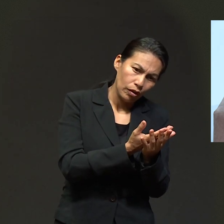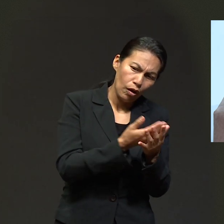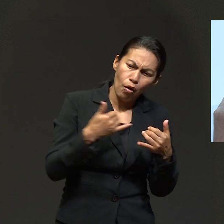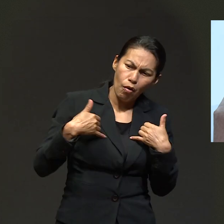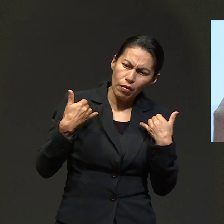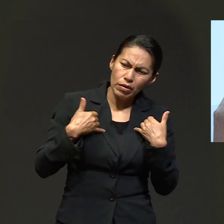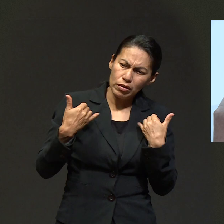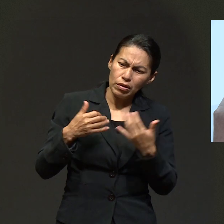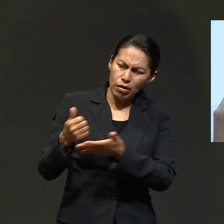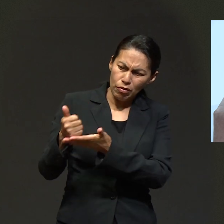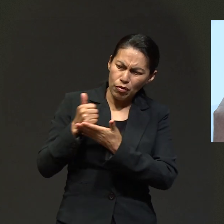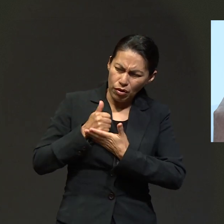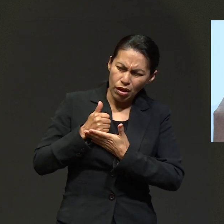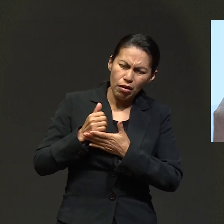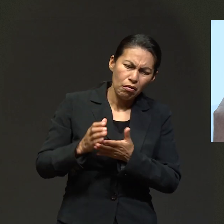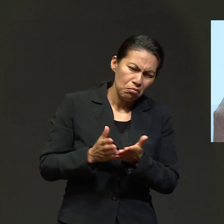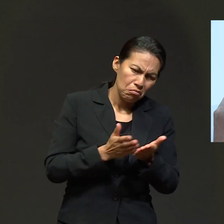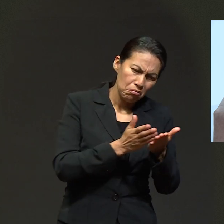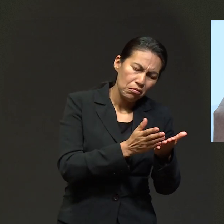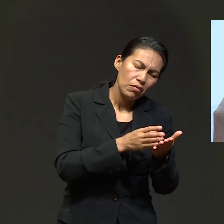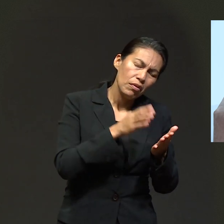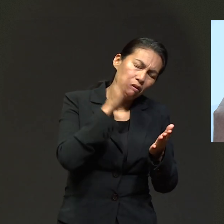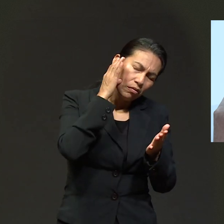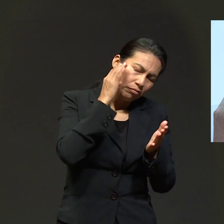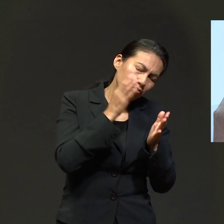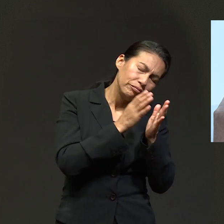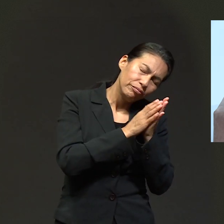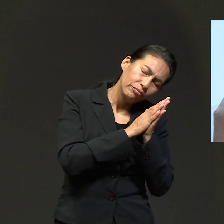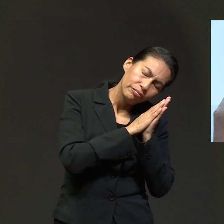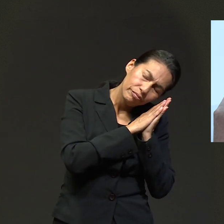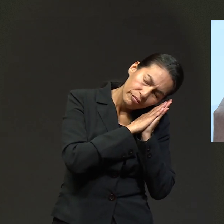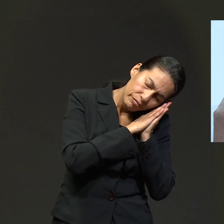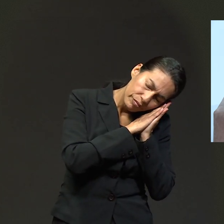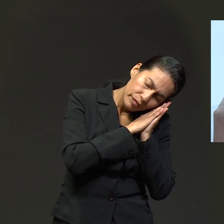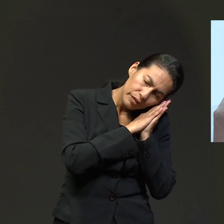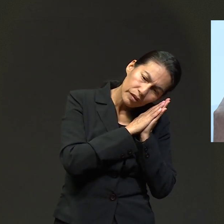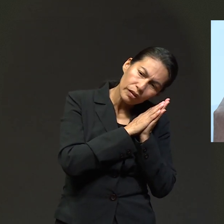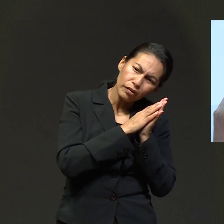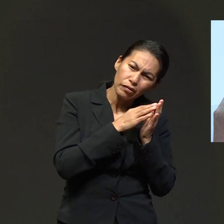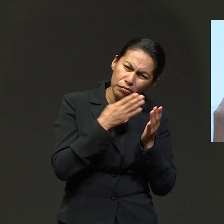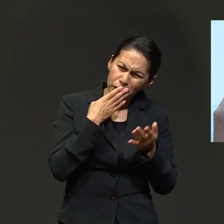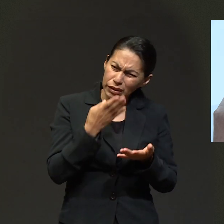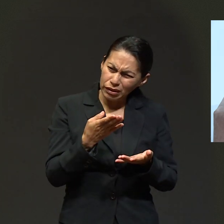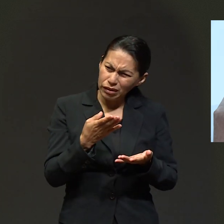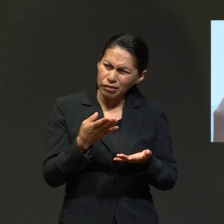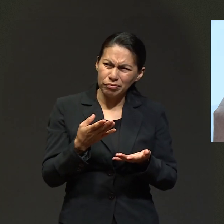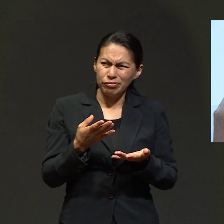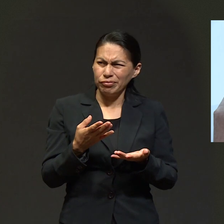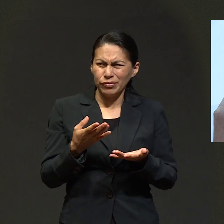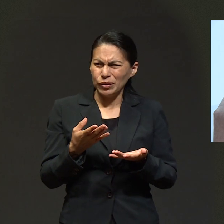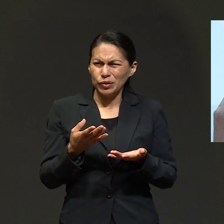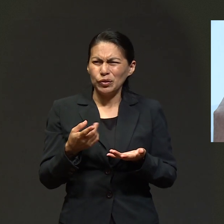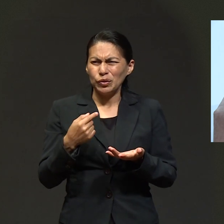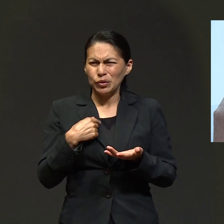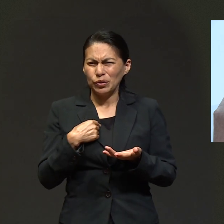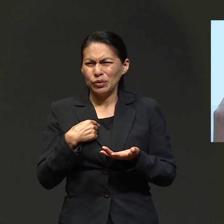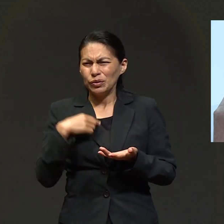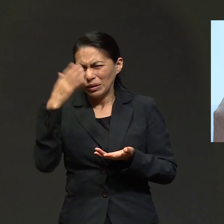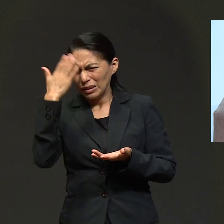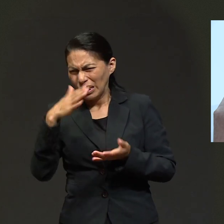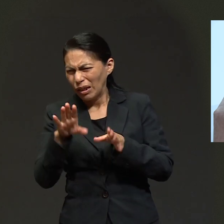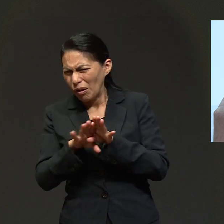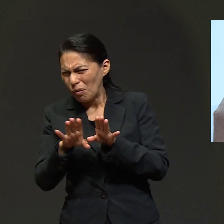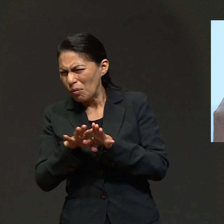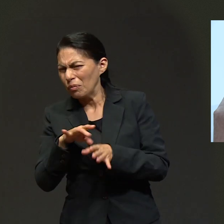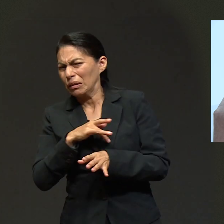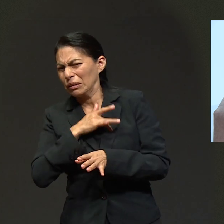fui, me acosté, me llevaron los muchachos, me acosté ahí en el cuarto, y luego dije, esto no está bien. Yo más o